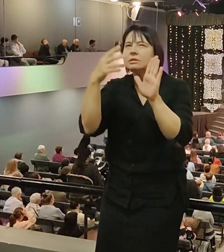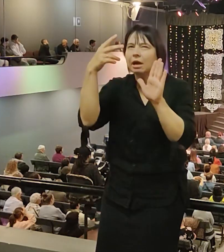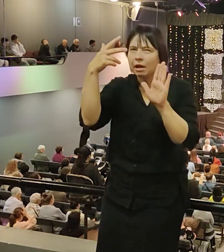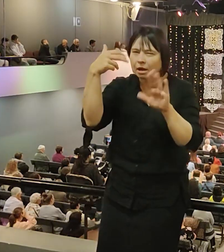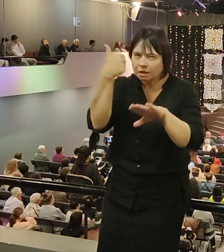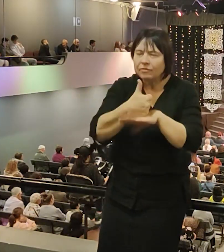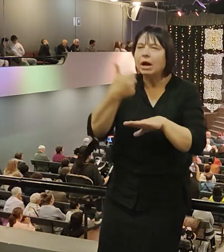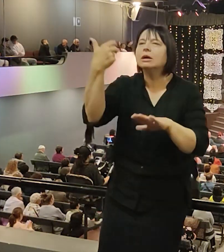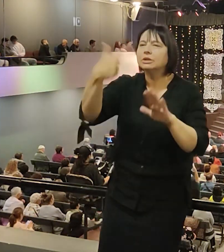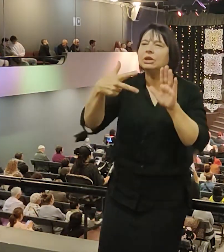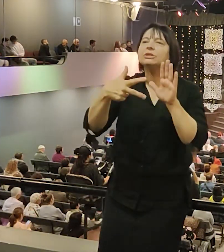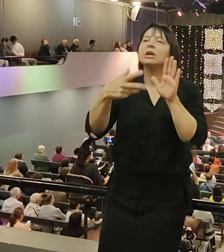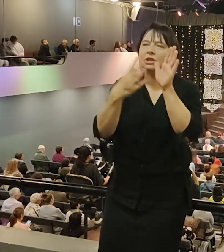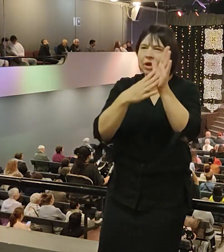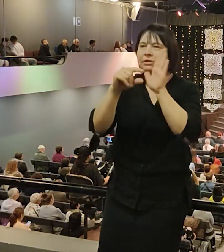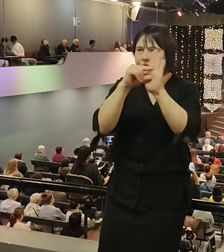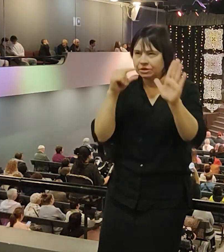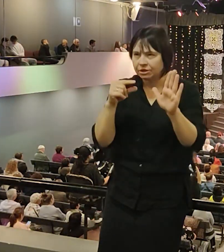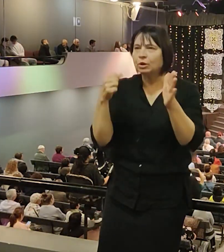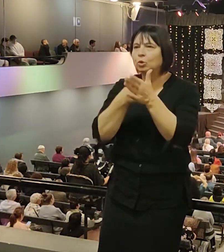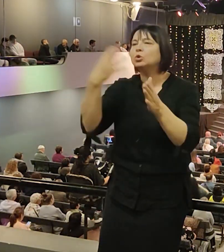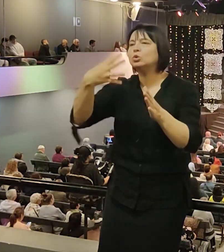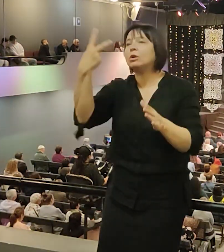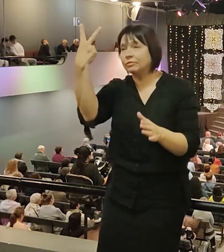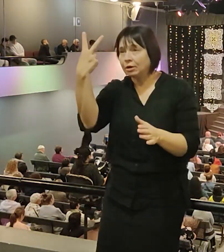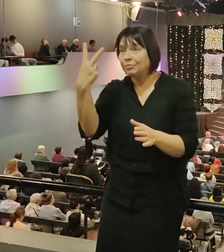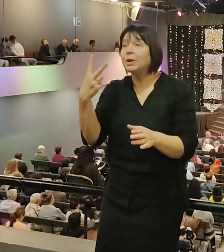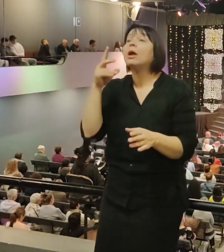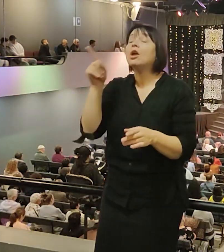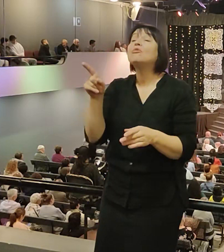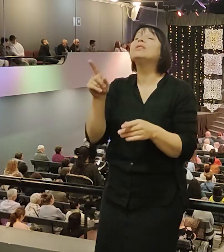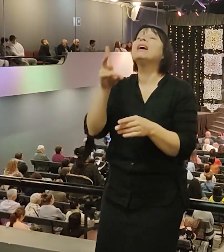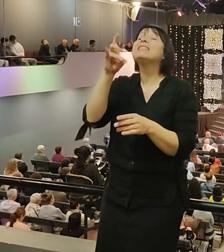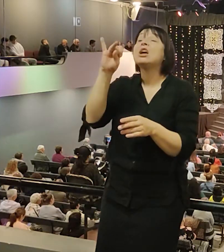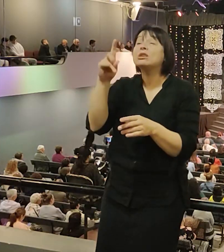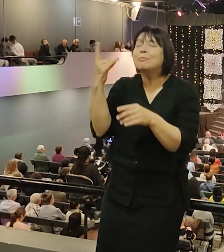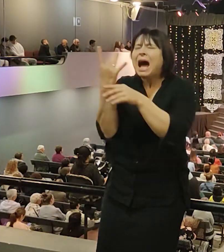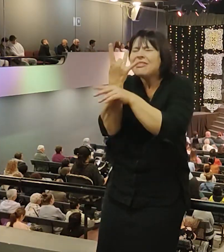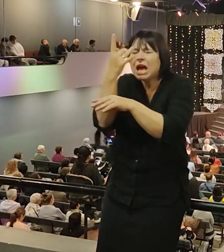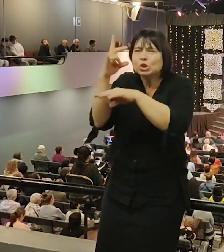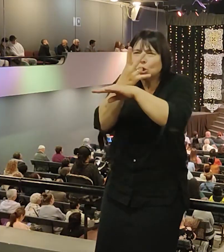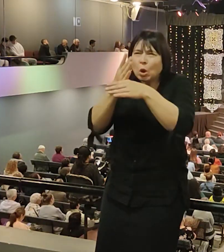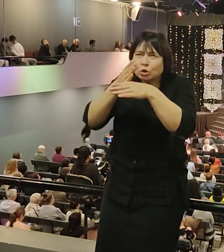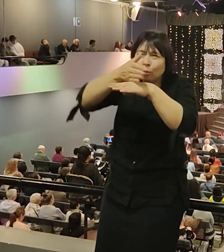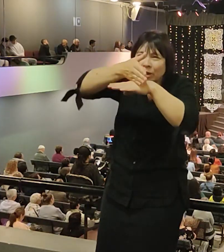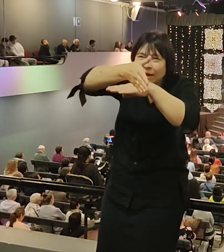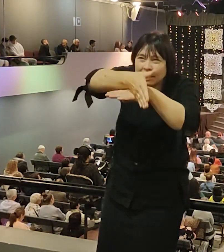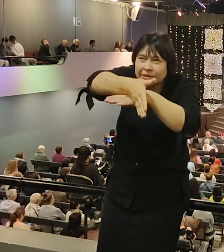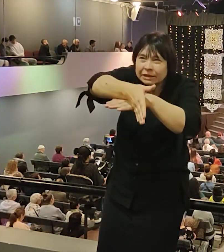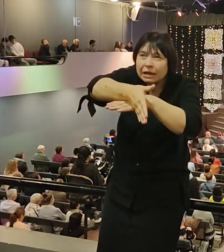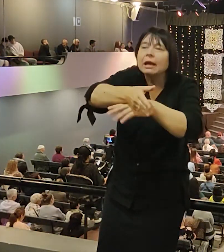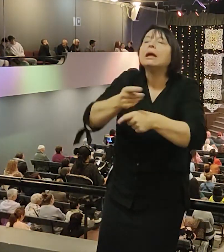42. И пришел Никодим, который однажды посетил Иисуса ночью и принес с собой для